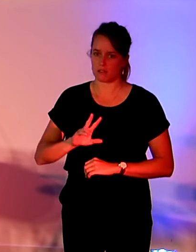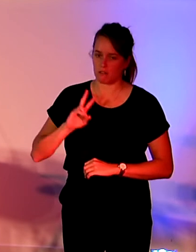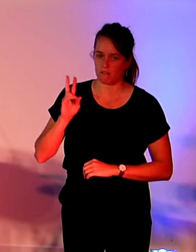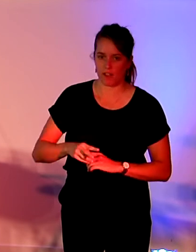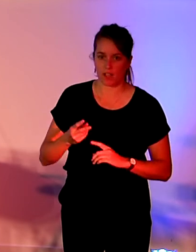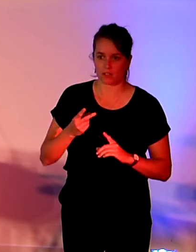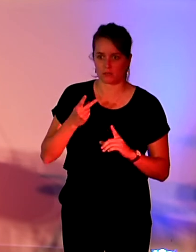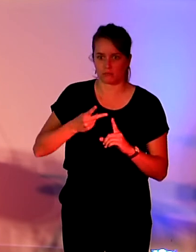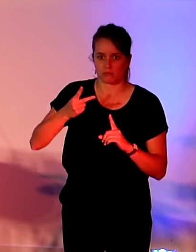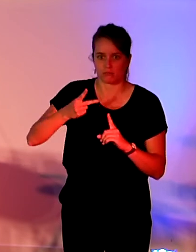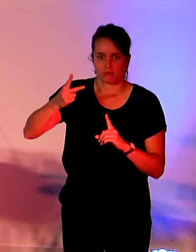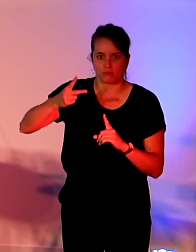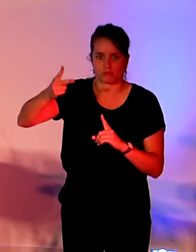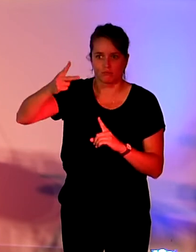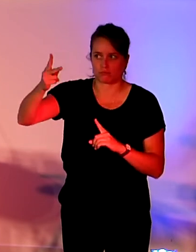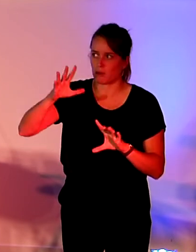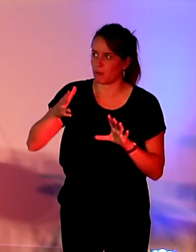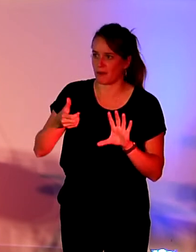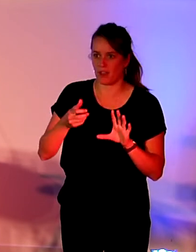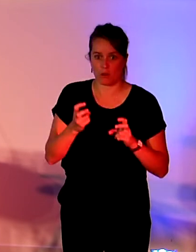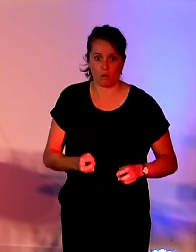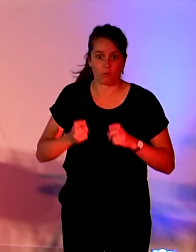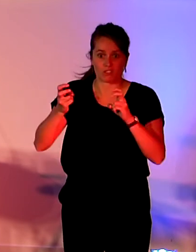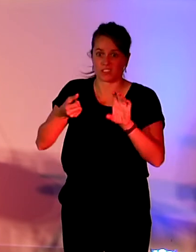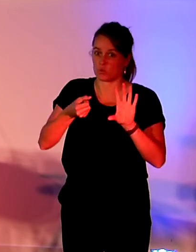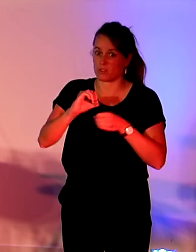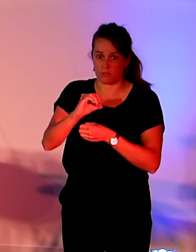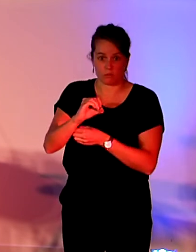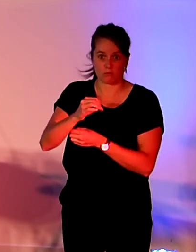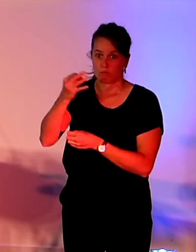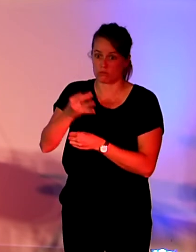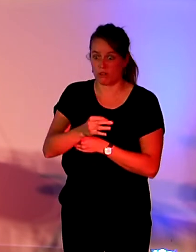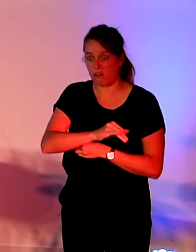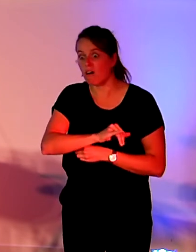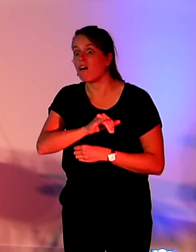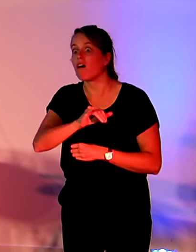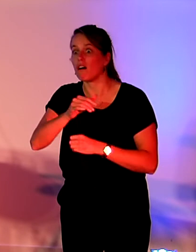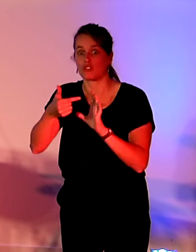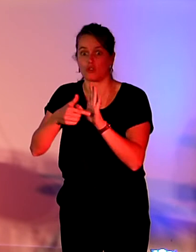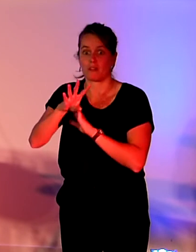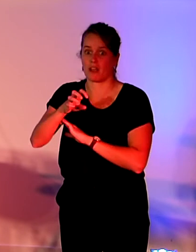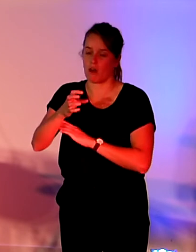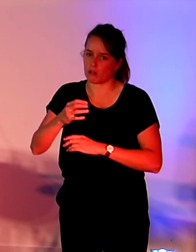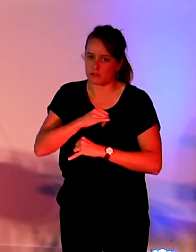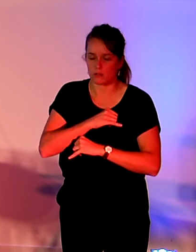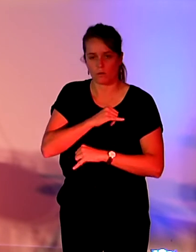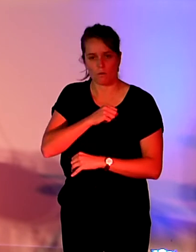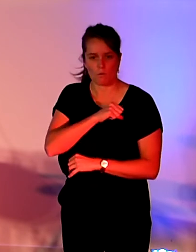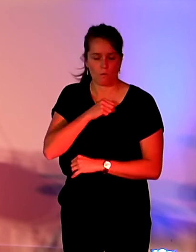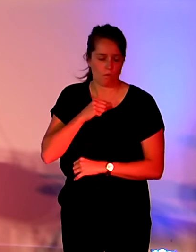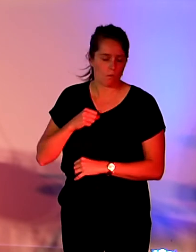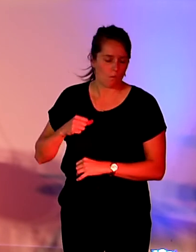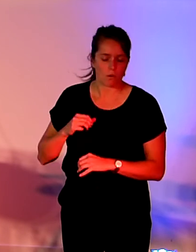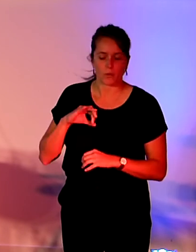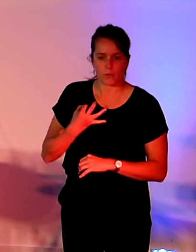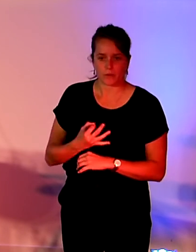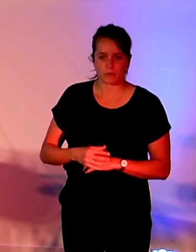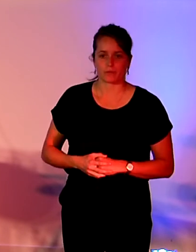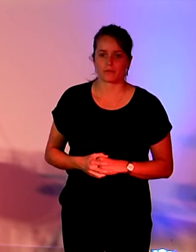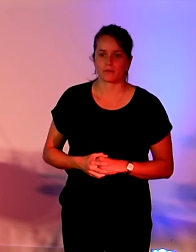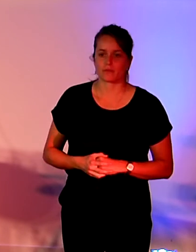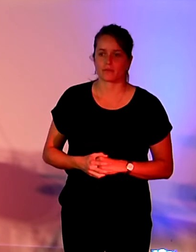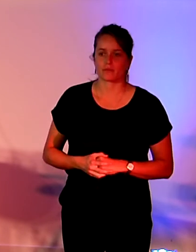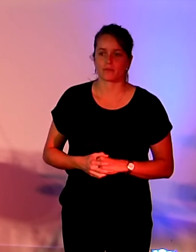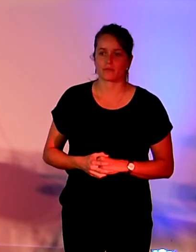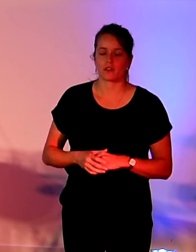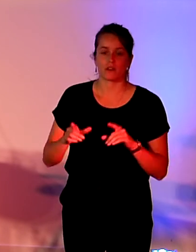augmenteront de 60 % d'ici à 2040. Et bien sûr, il y a d'autres éléments à prendre en compte, telles que